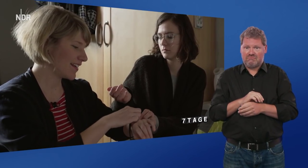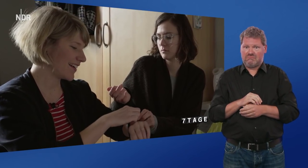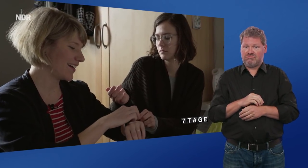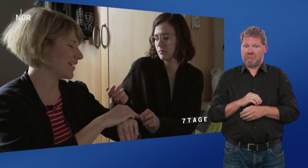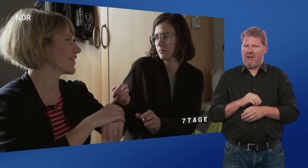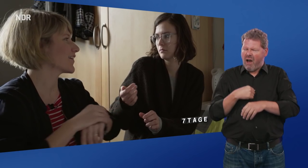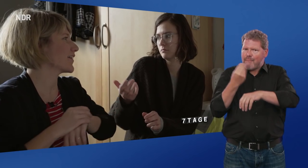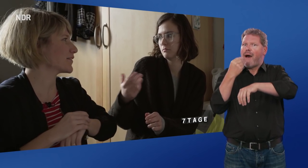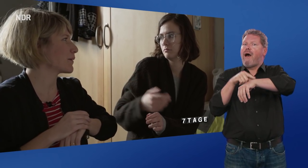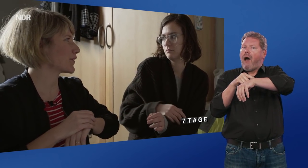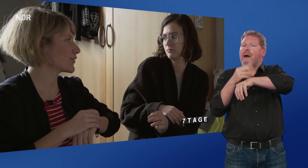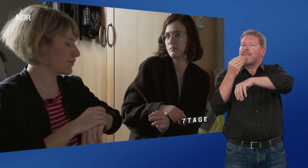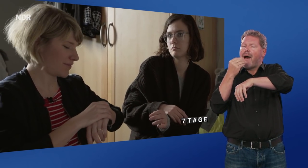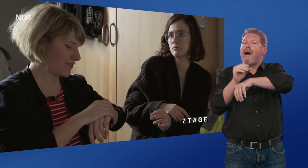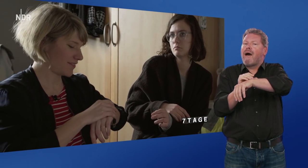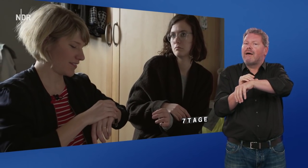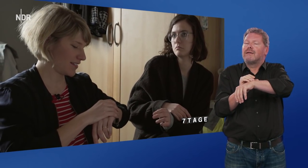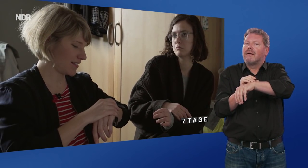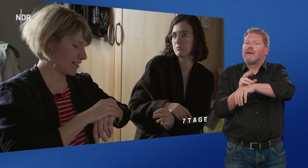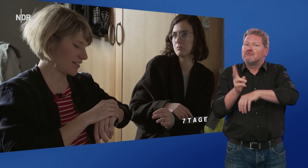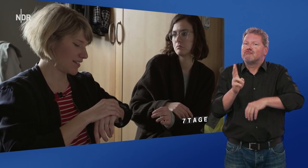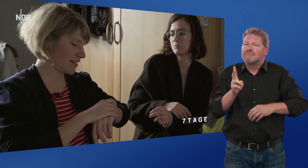Ah, ja, das merkt man schon. Ja.